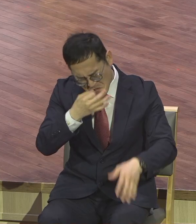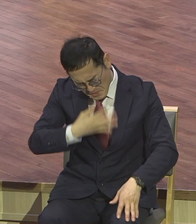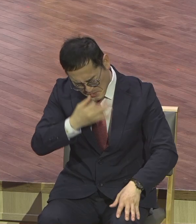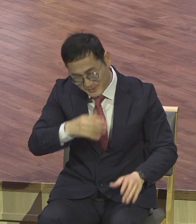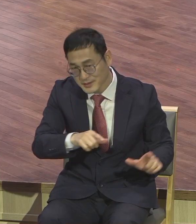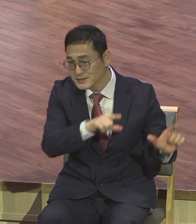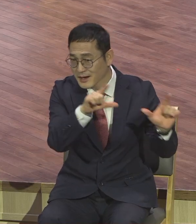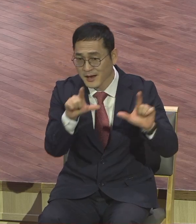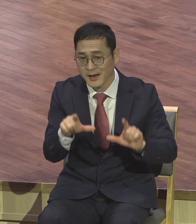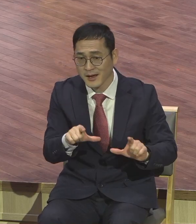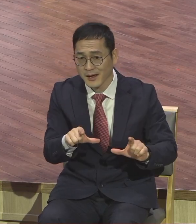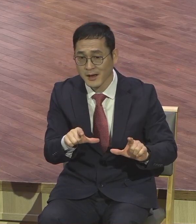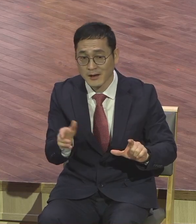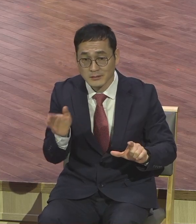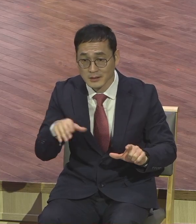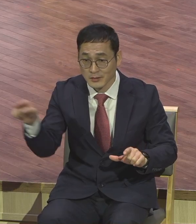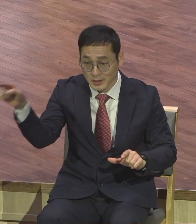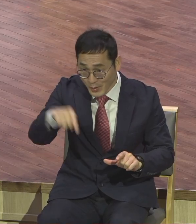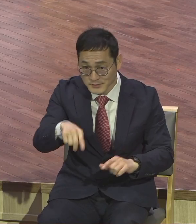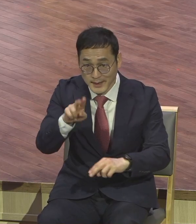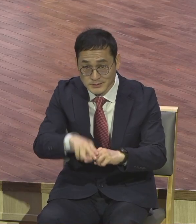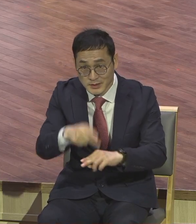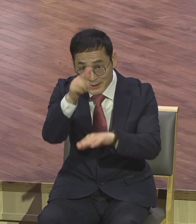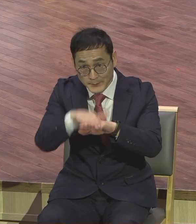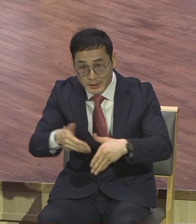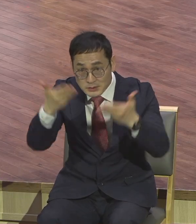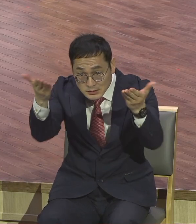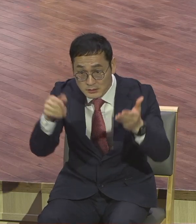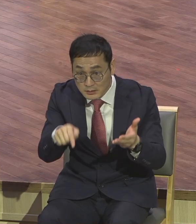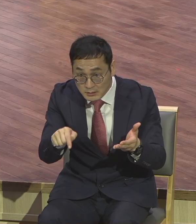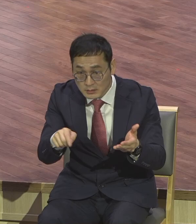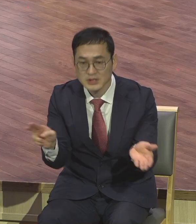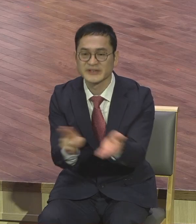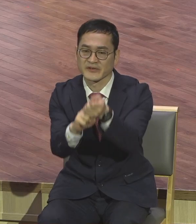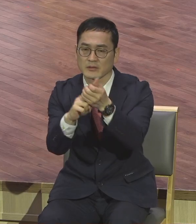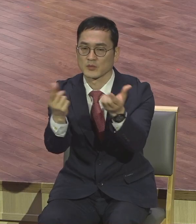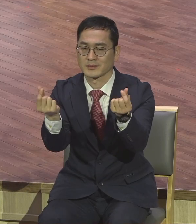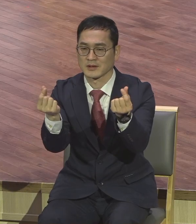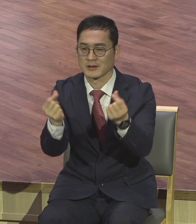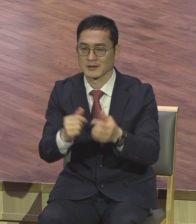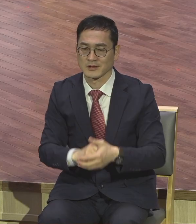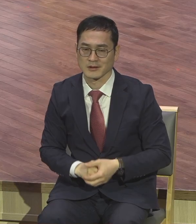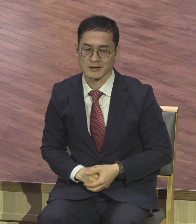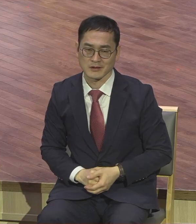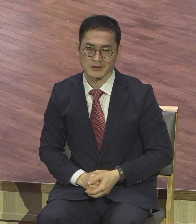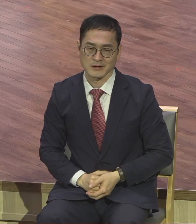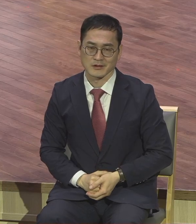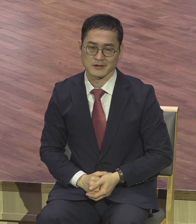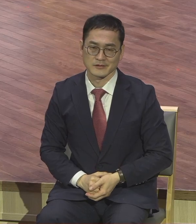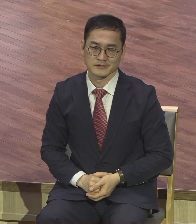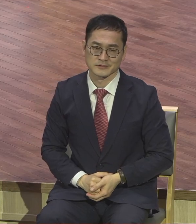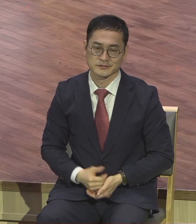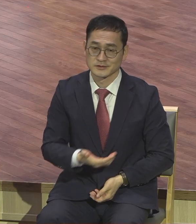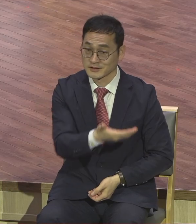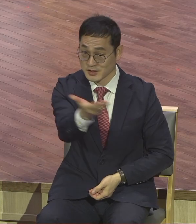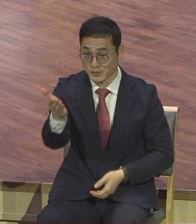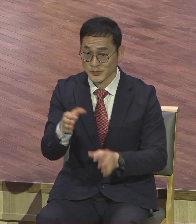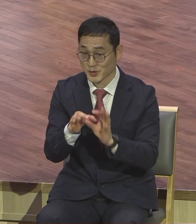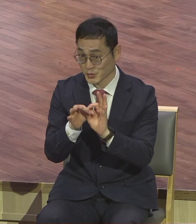그런데 여기 앉아있는 게 기적이에요. 진짜. 그러니까 하나님께서 여러분을 이렇게 발판을 해서 하나님께서 이제